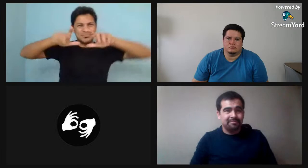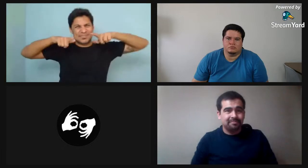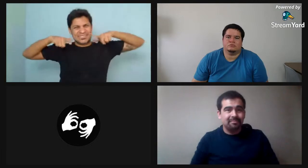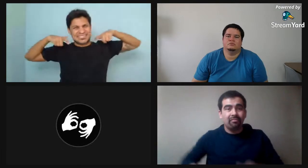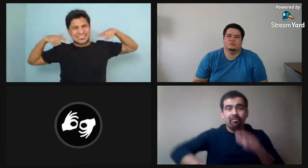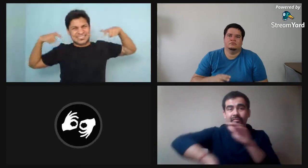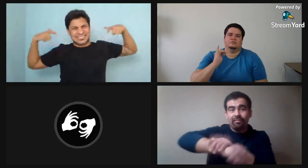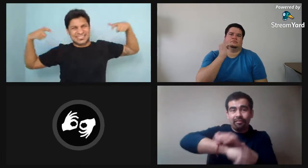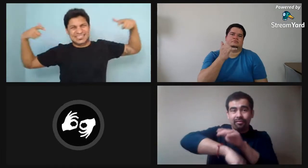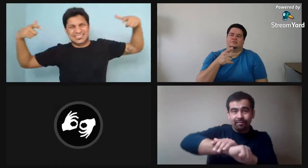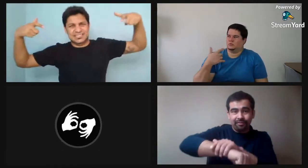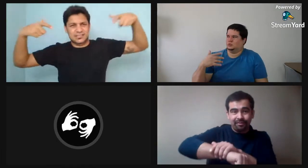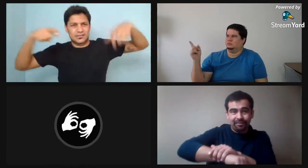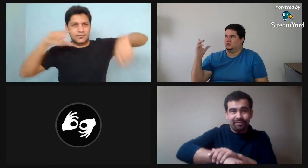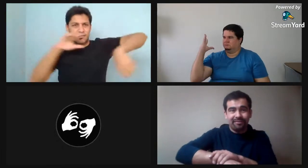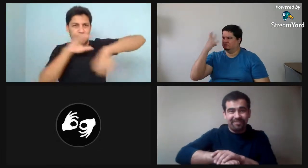en conjunto con los sordos